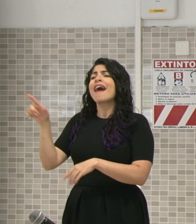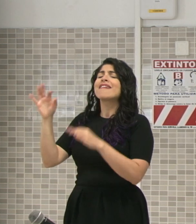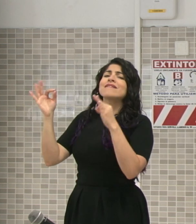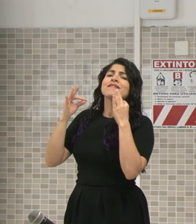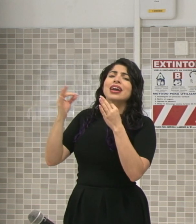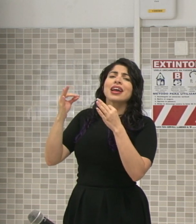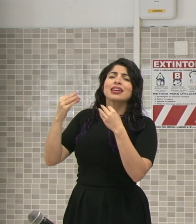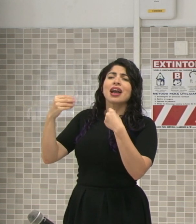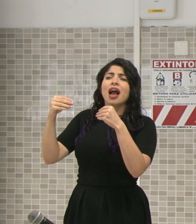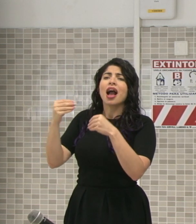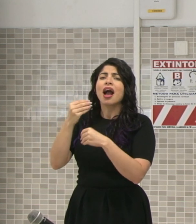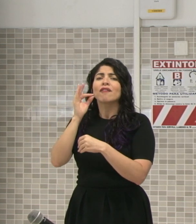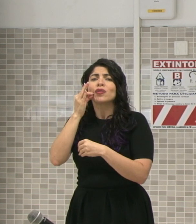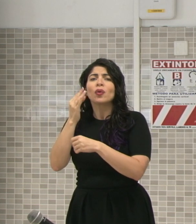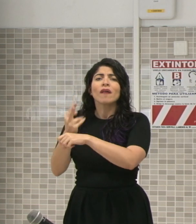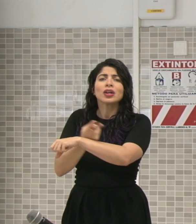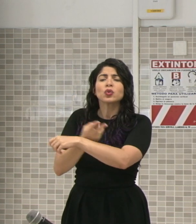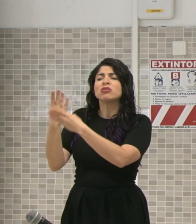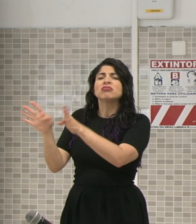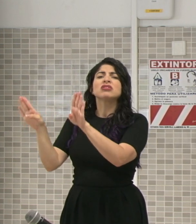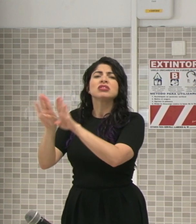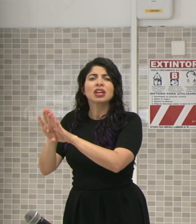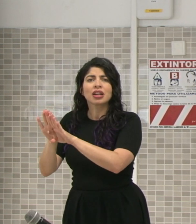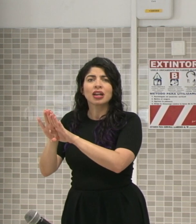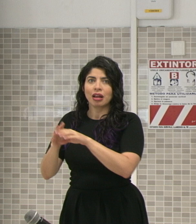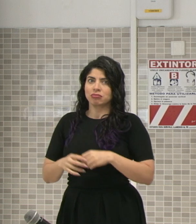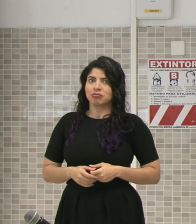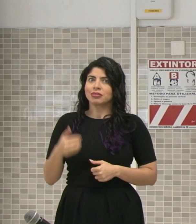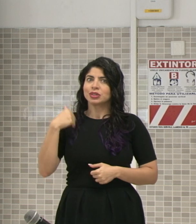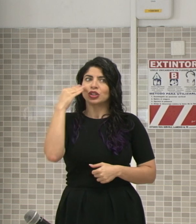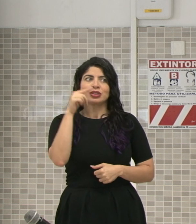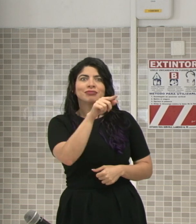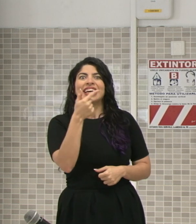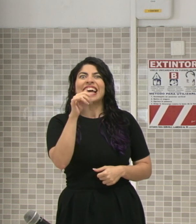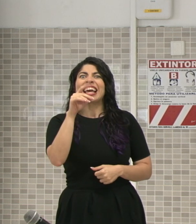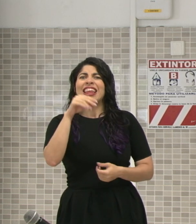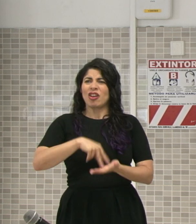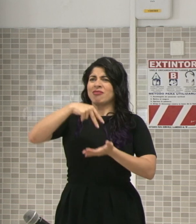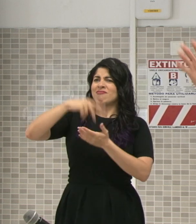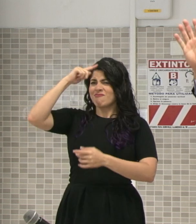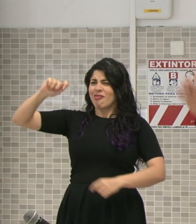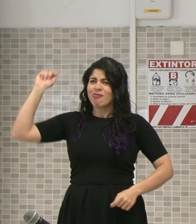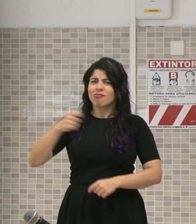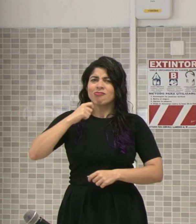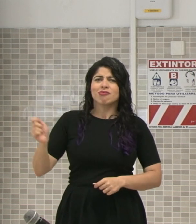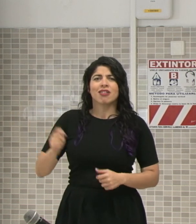agricultor, yo sé que Guido aquí se me para, agarra el chonete y me…